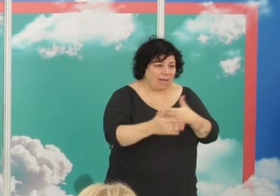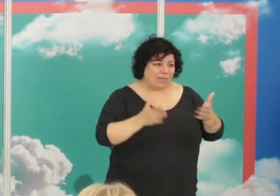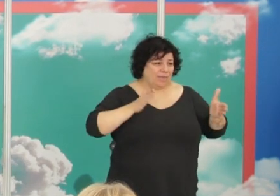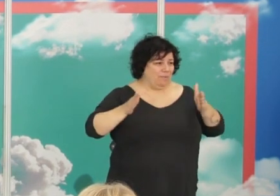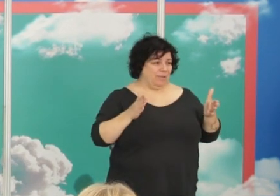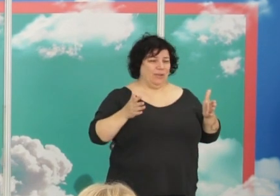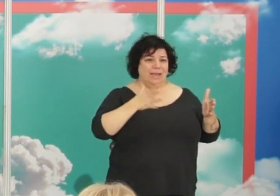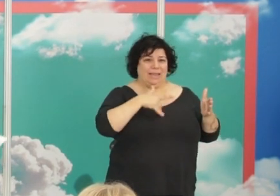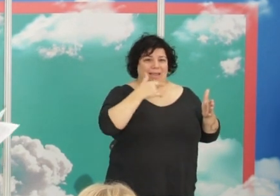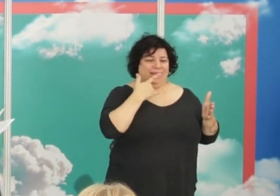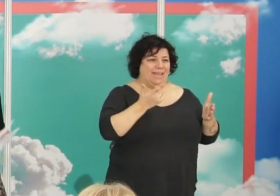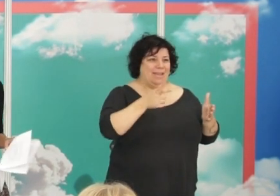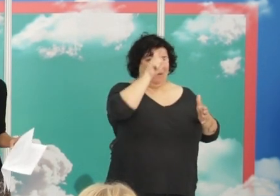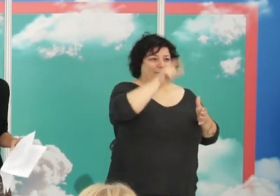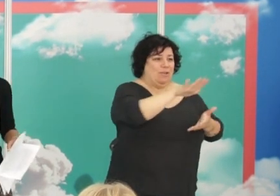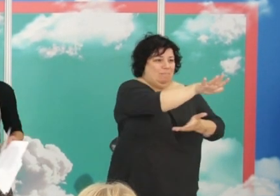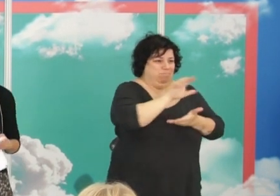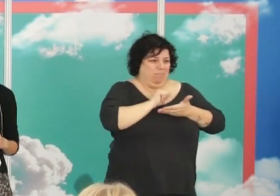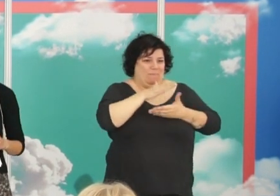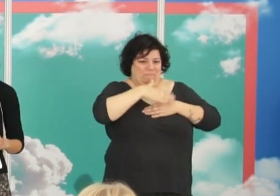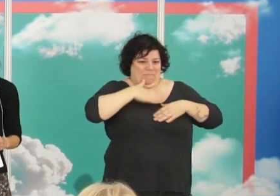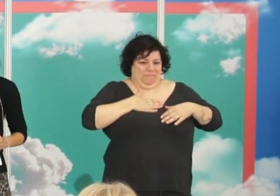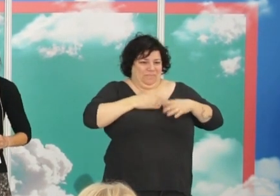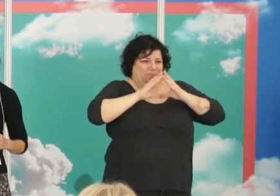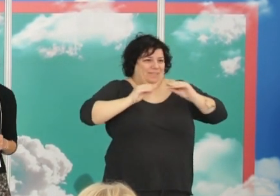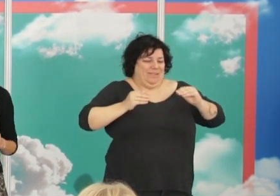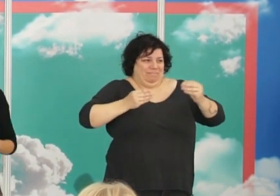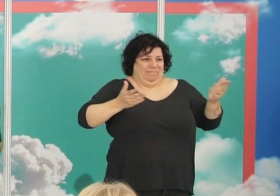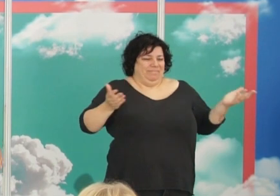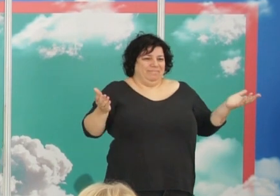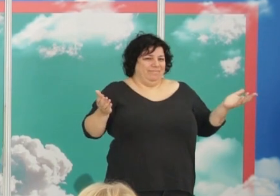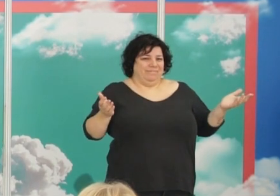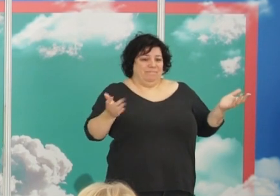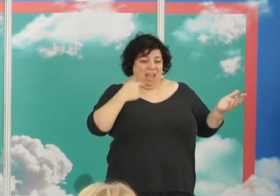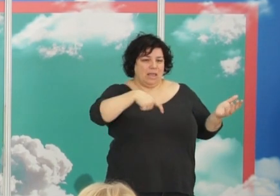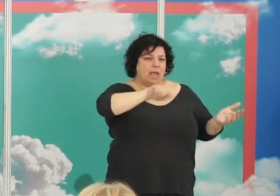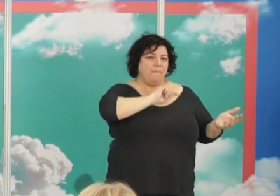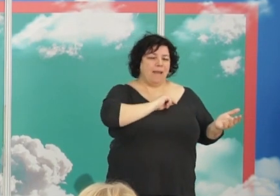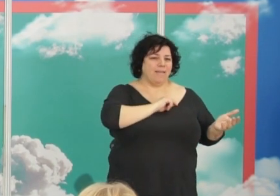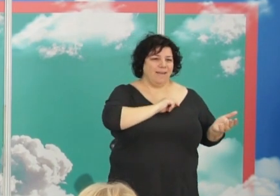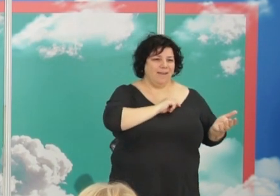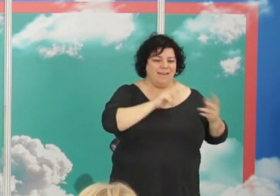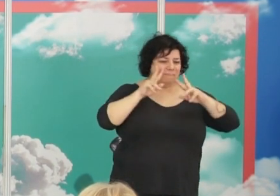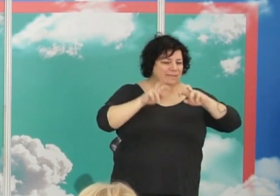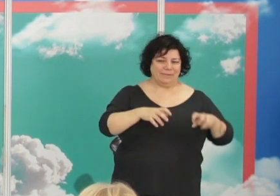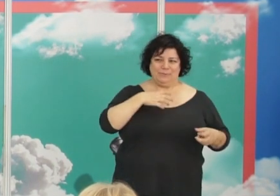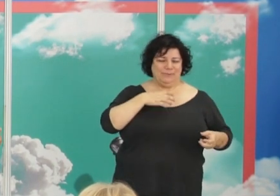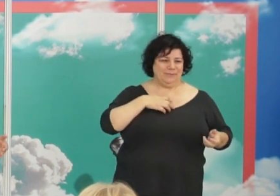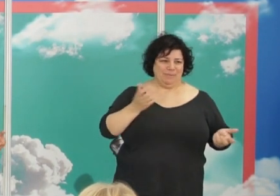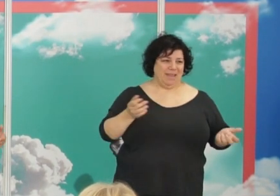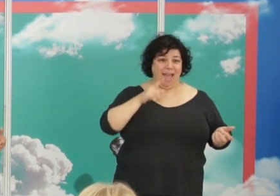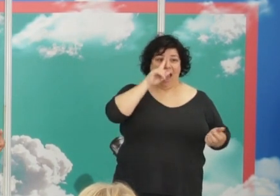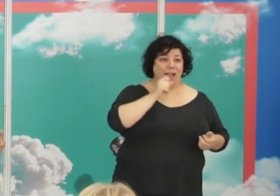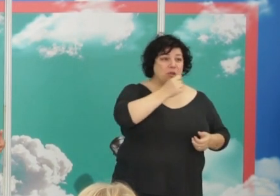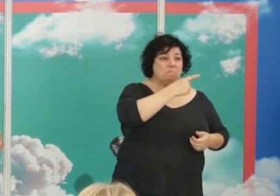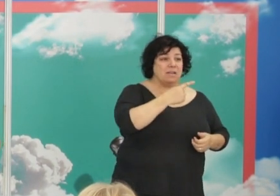o sea, traer, sea, captar el talento y bueno, aquí no se podía investigar. En el